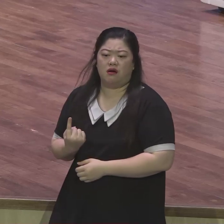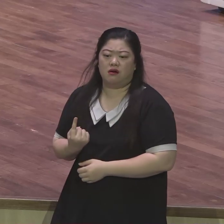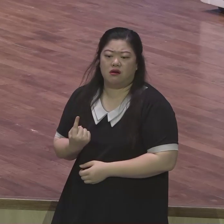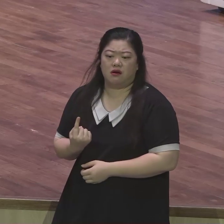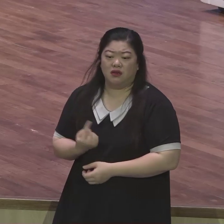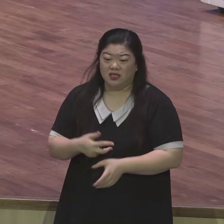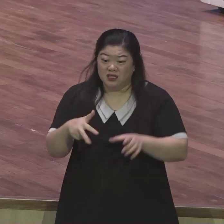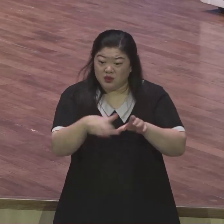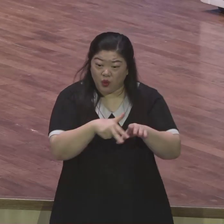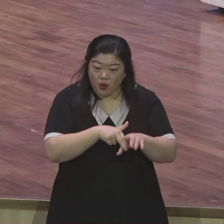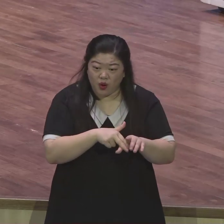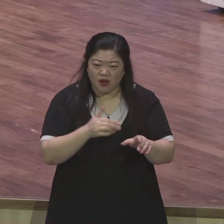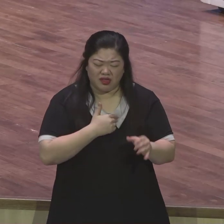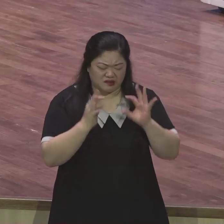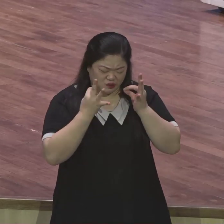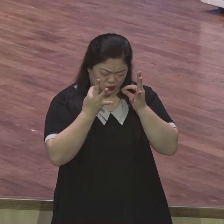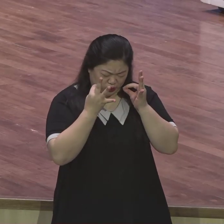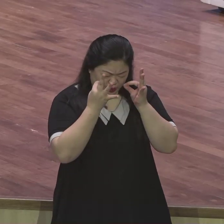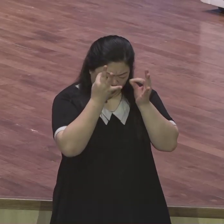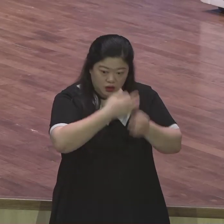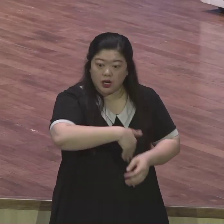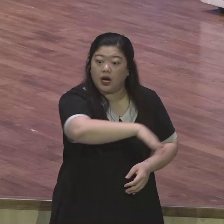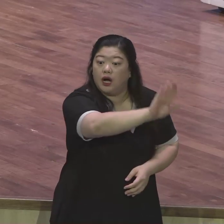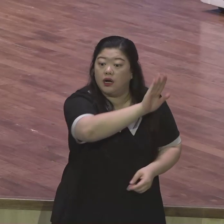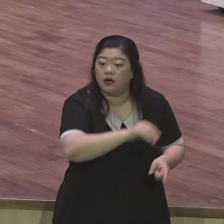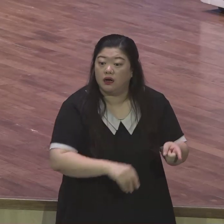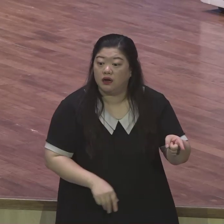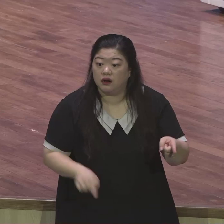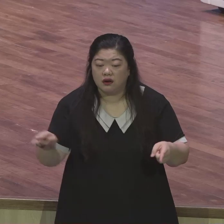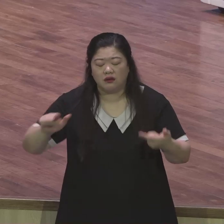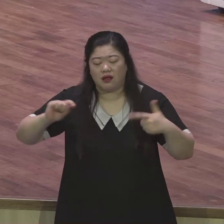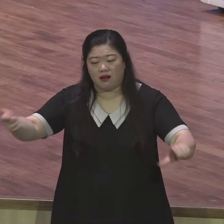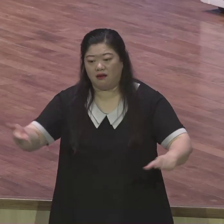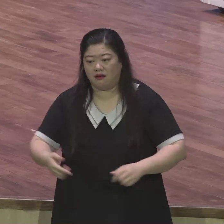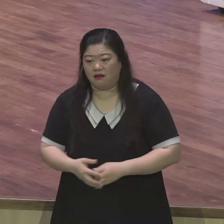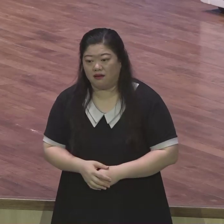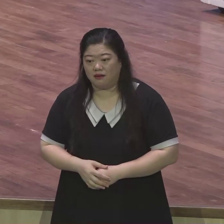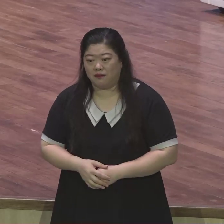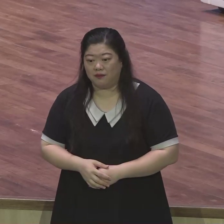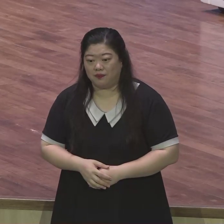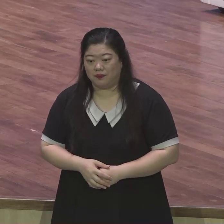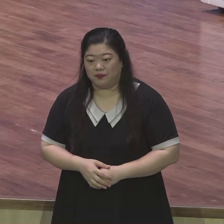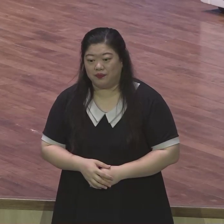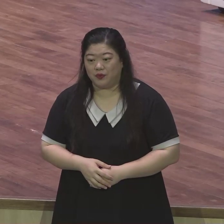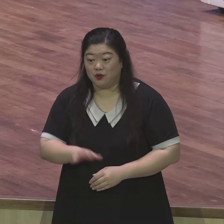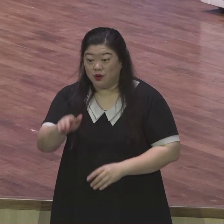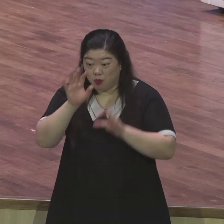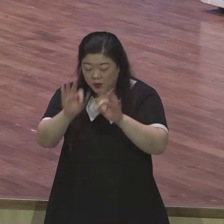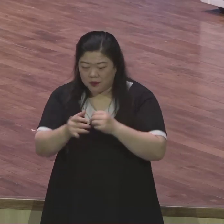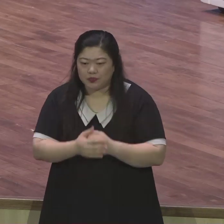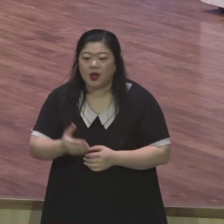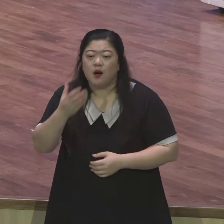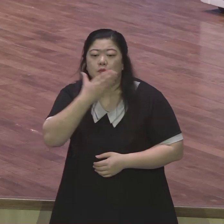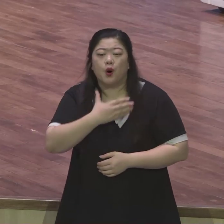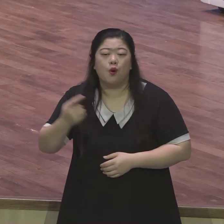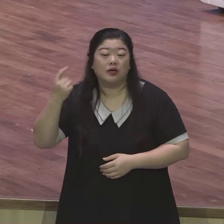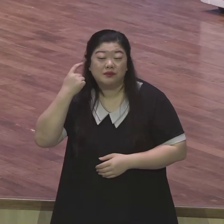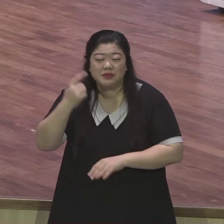하나님을 만나려고 하는 거예요 우리의 예체질 속에 종교적 믿음이 있습니다 복음을 정확하게 모르고 교회에 오래 다닌 분일수록